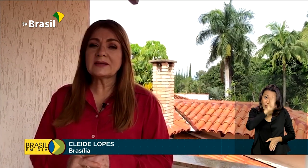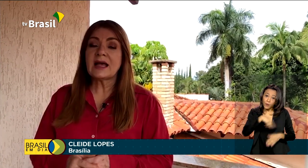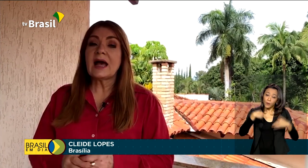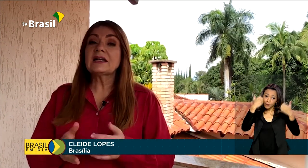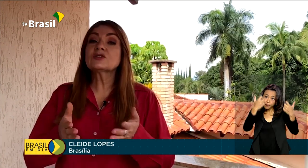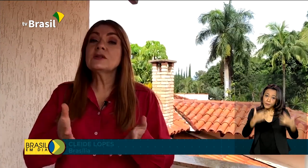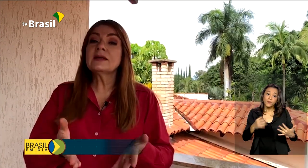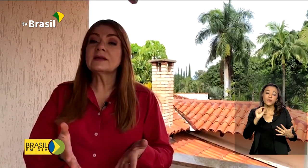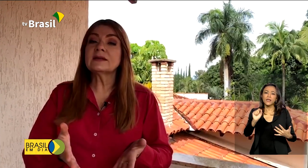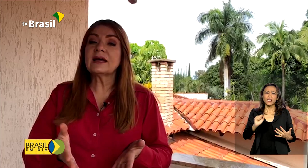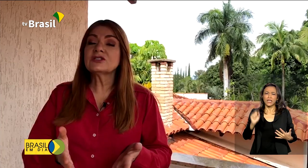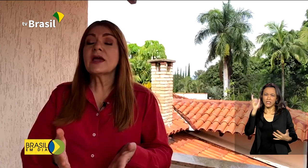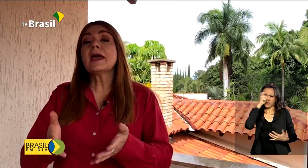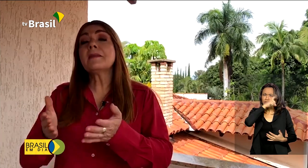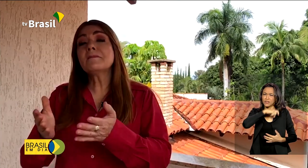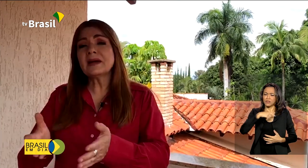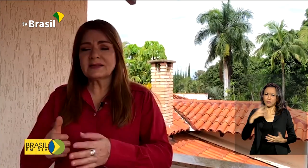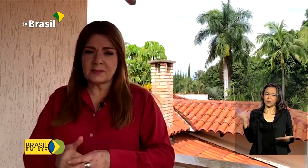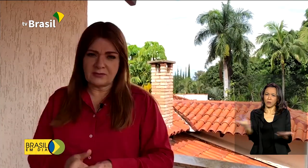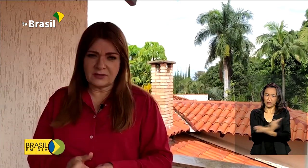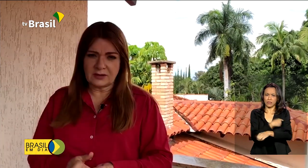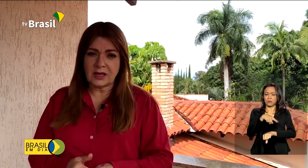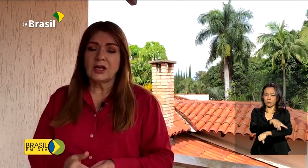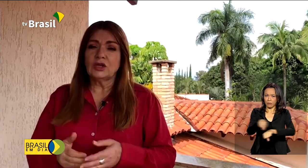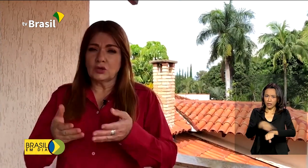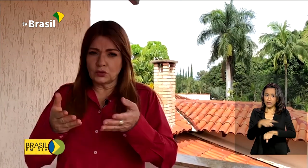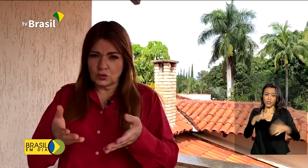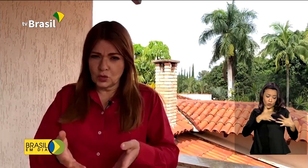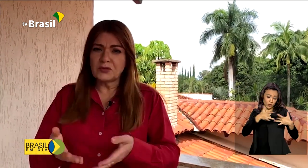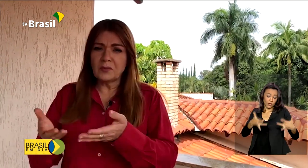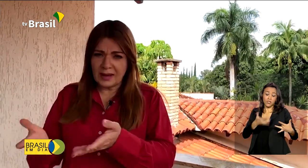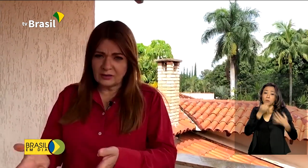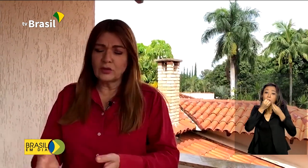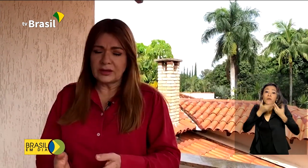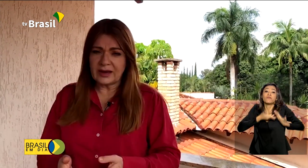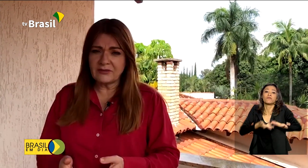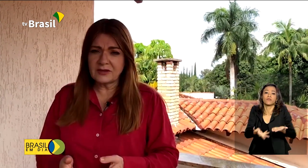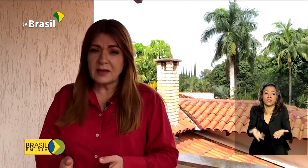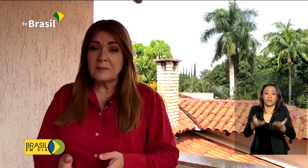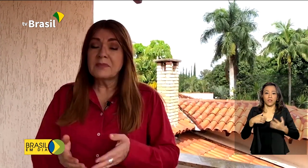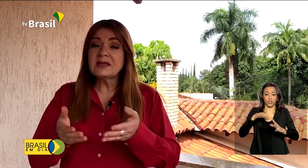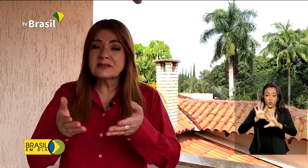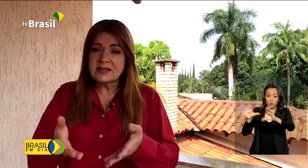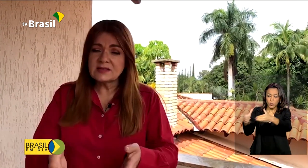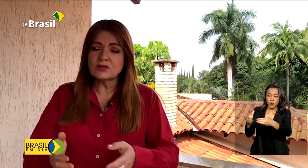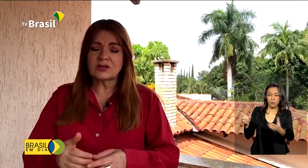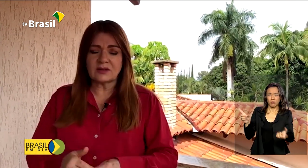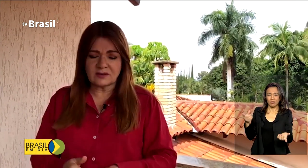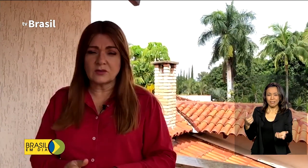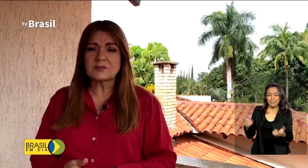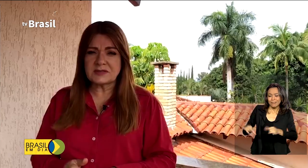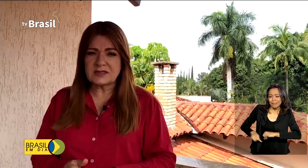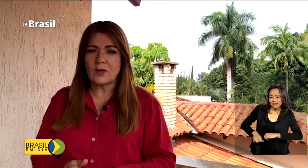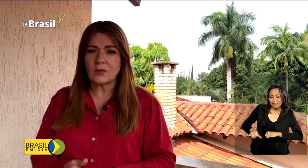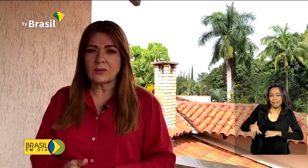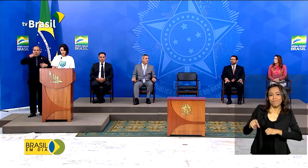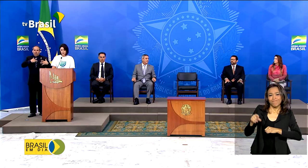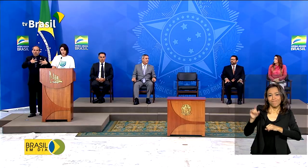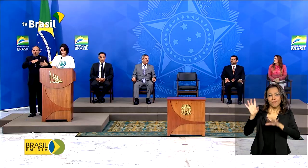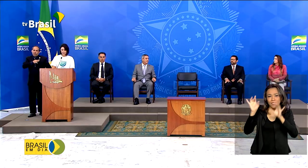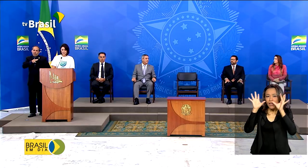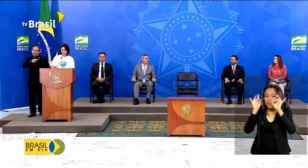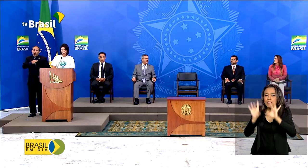pelo país, a solidariedade é mais que bem-vinda e que os grupos mais vulneráveis precisam de atenção especial.